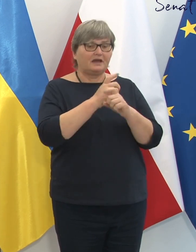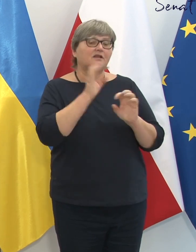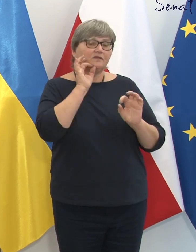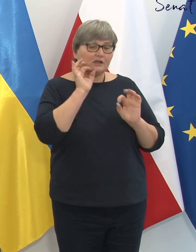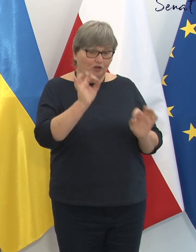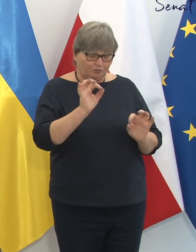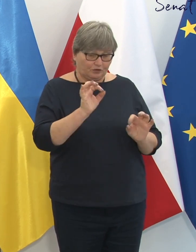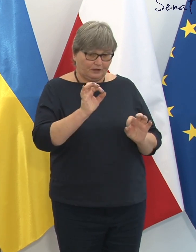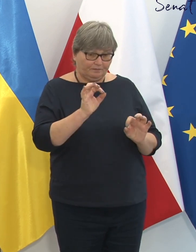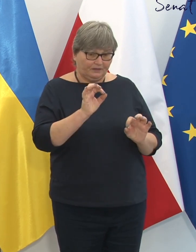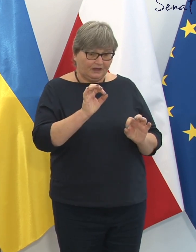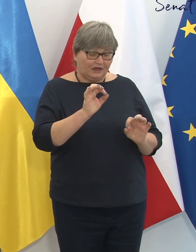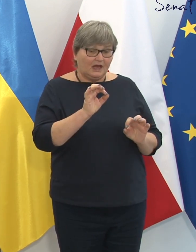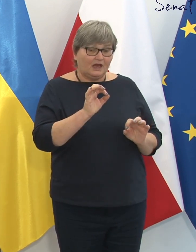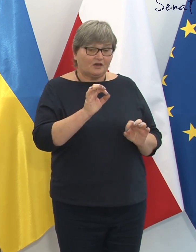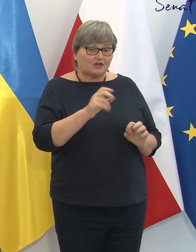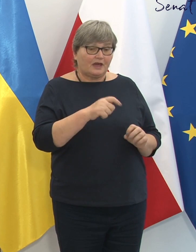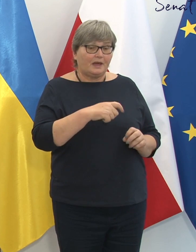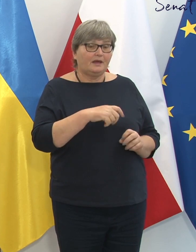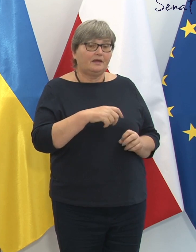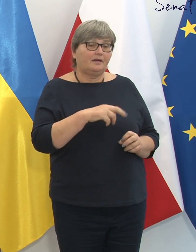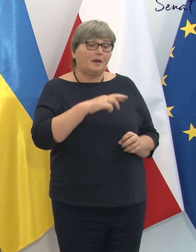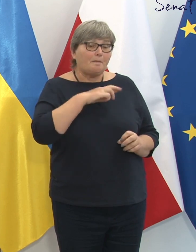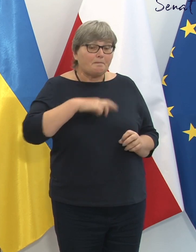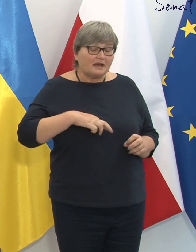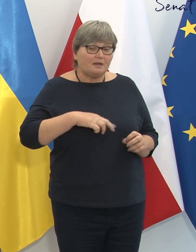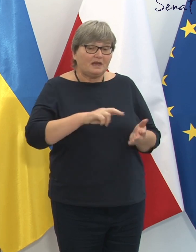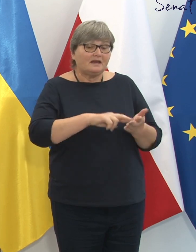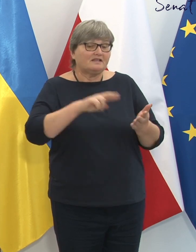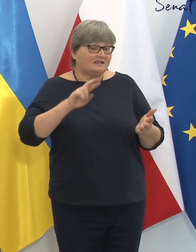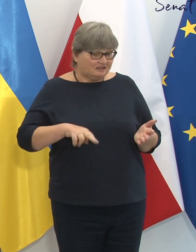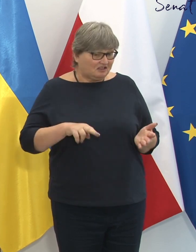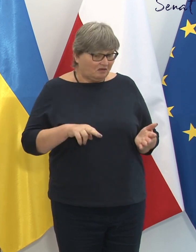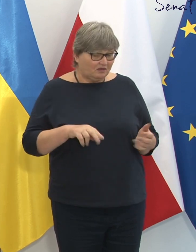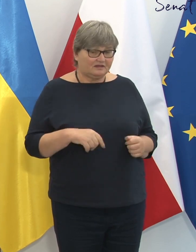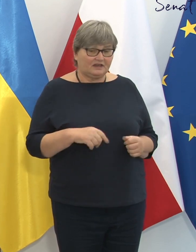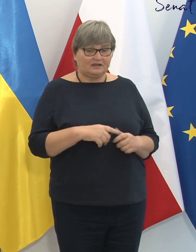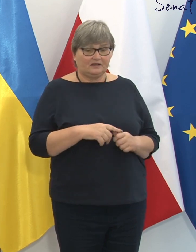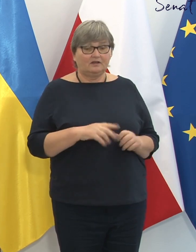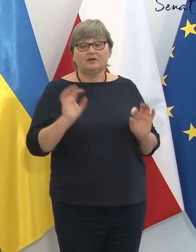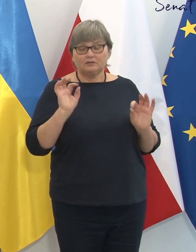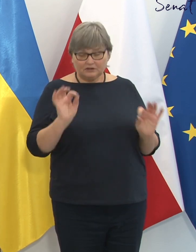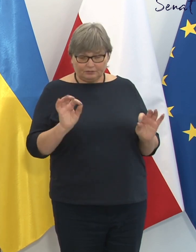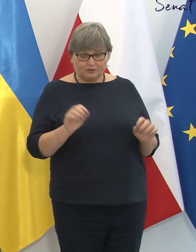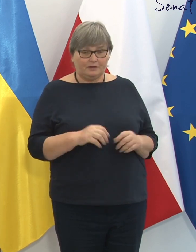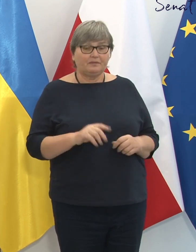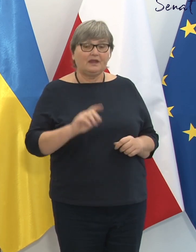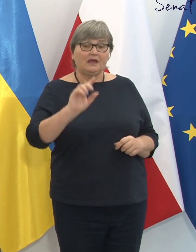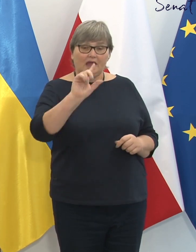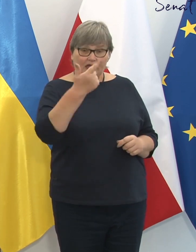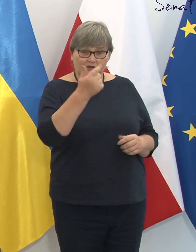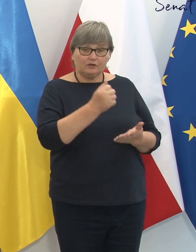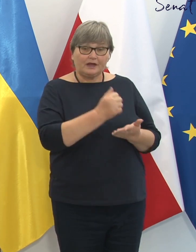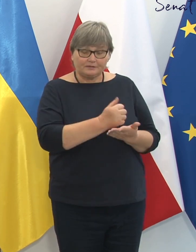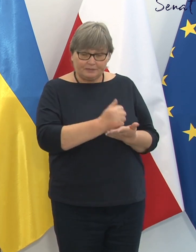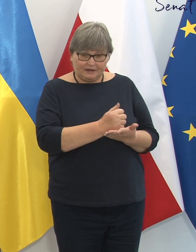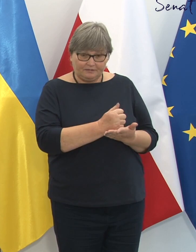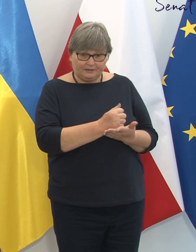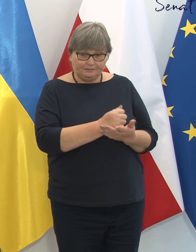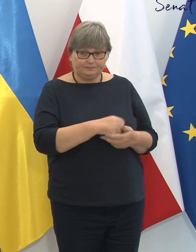stało, że ktoś wypił szklankę zimnej wody i się opamiętał. Tyle komentarza w tej sprawie. Natomiast w tej drugiej